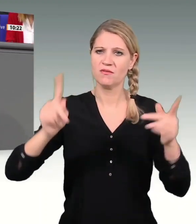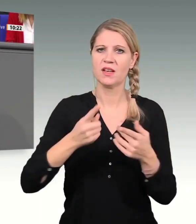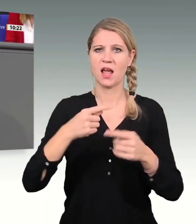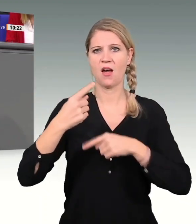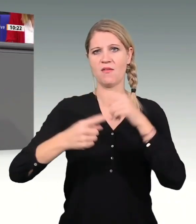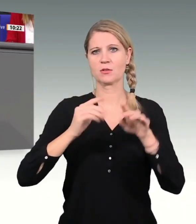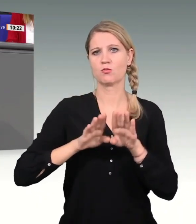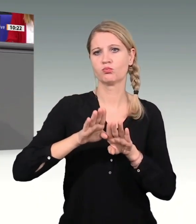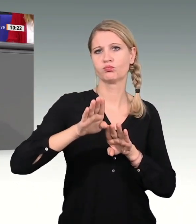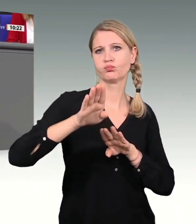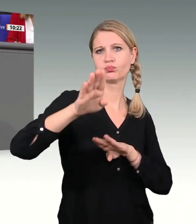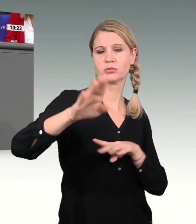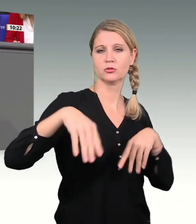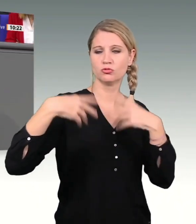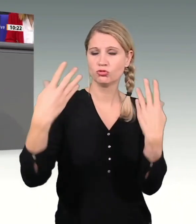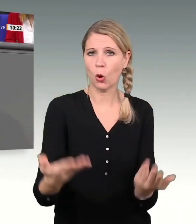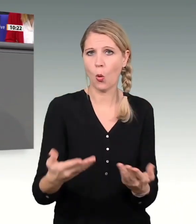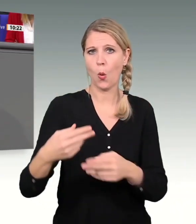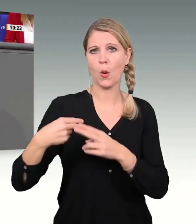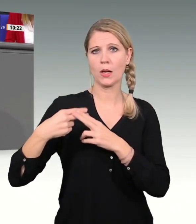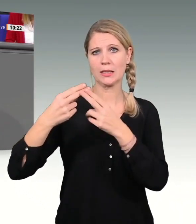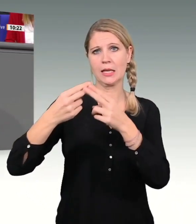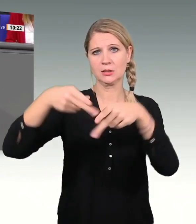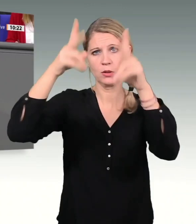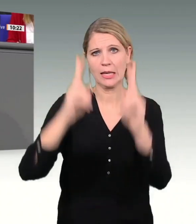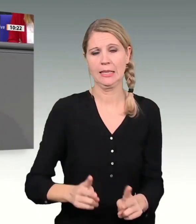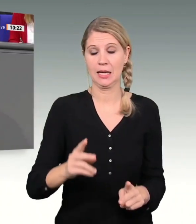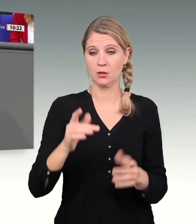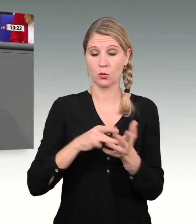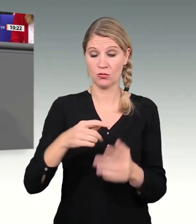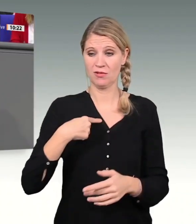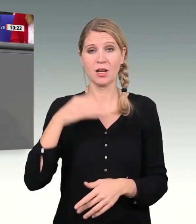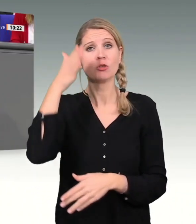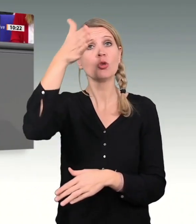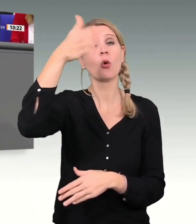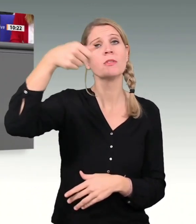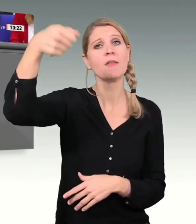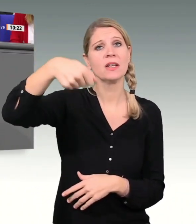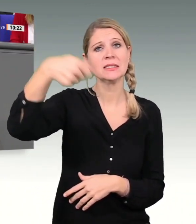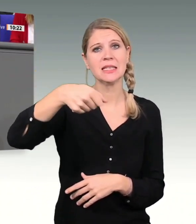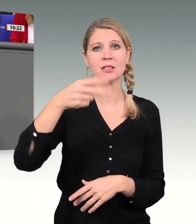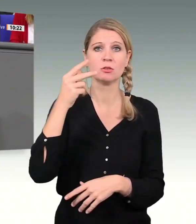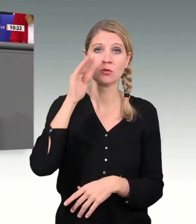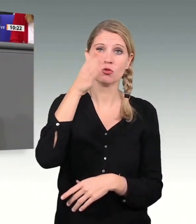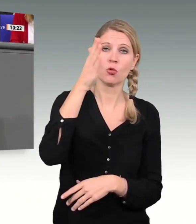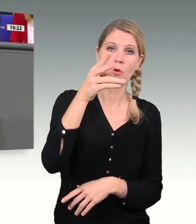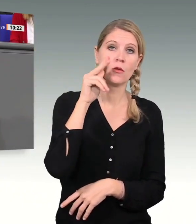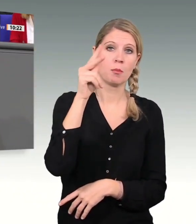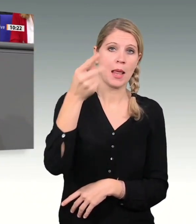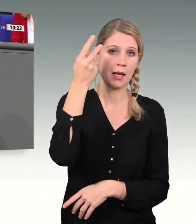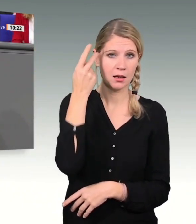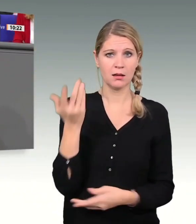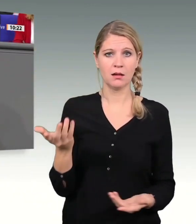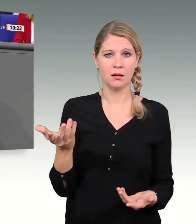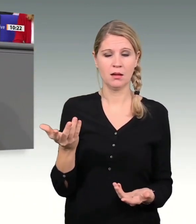Das schafft Generationengerechtigkeit, weil wir in die Zukunft investieren und die Zukunft im Blick haben. Dafür benötigen